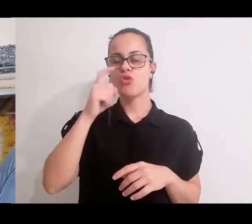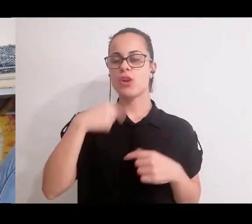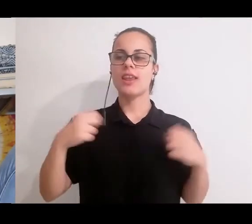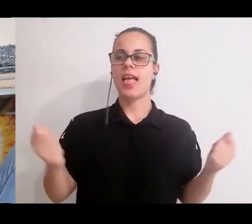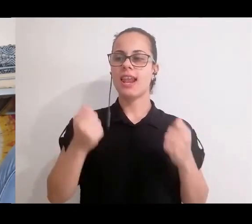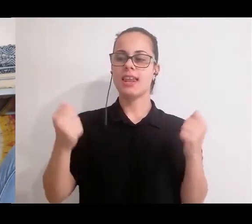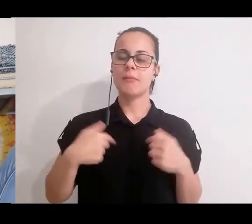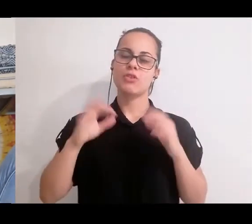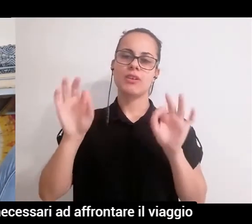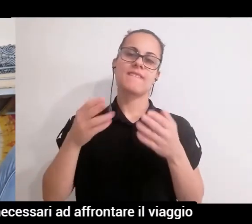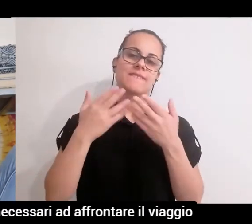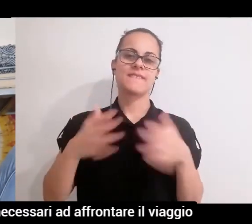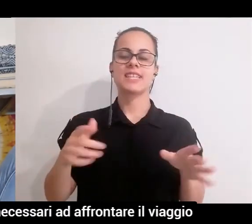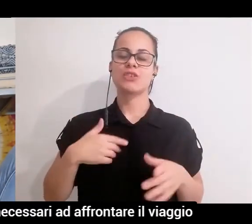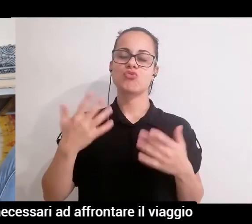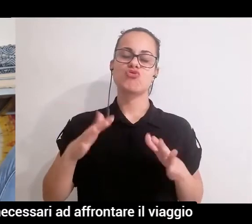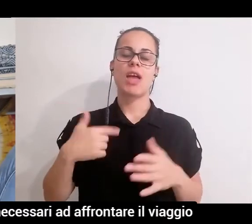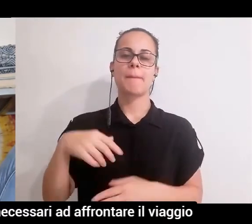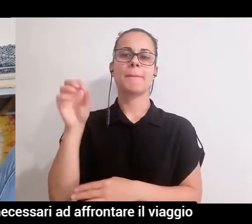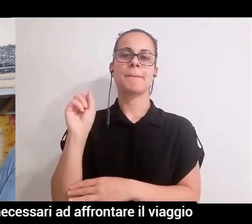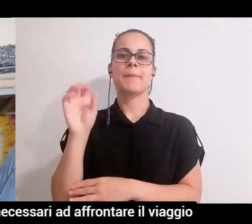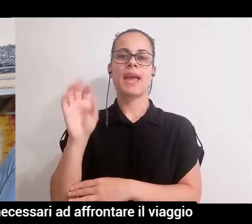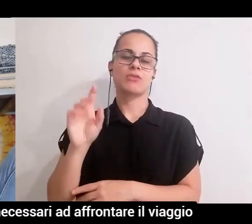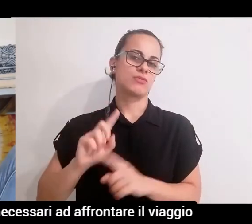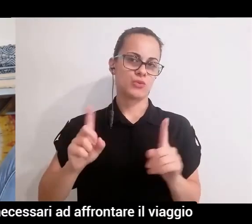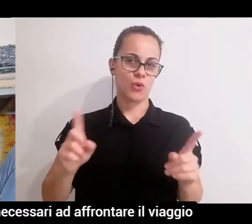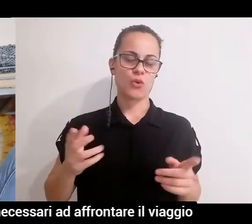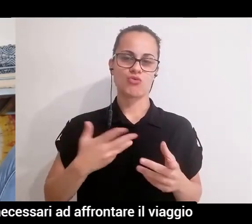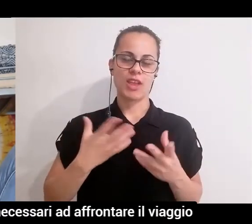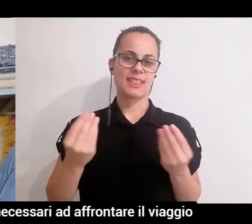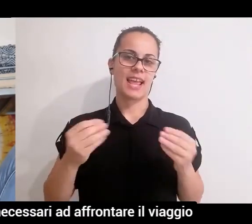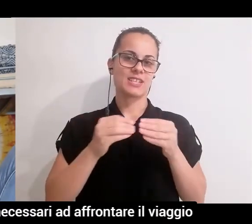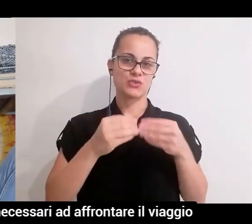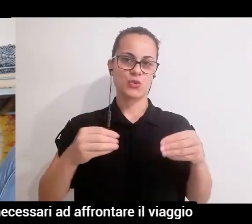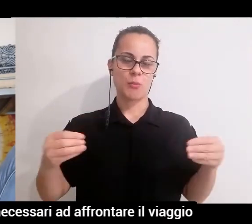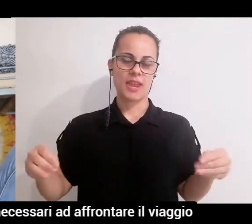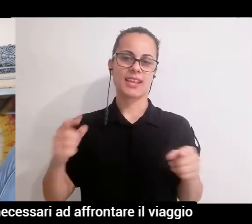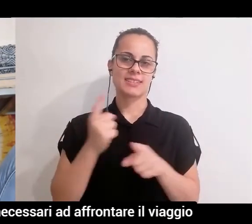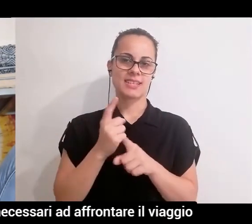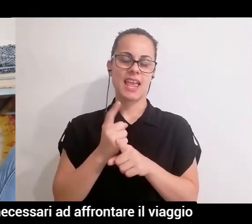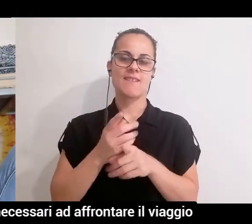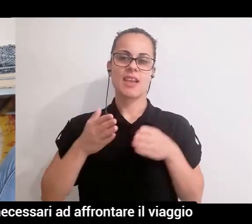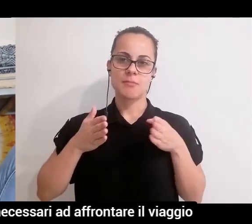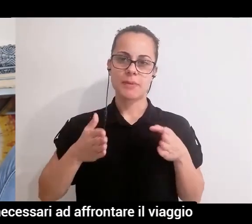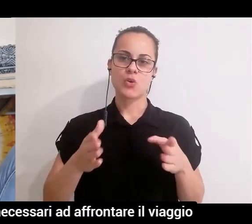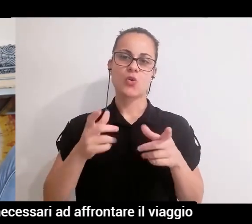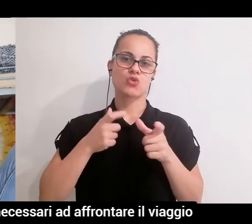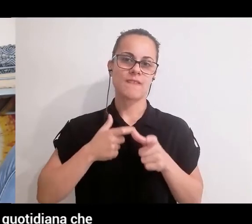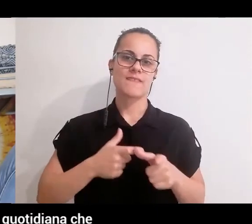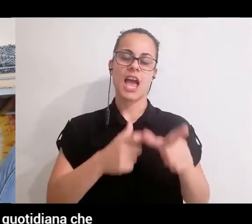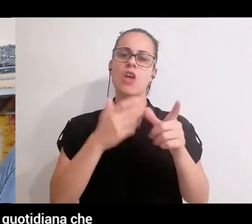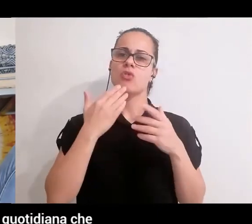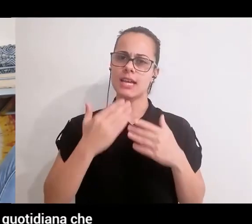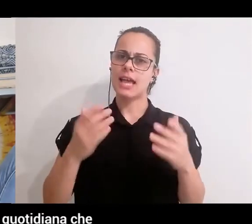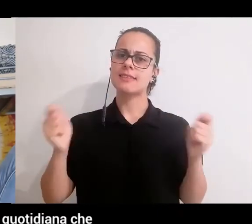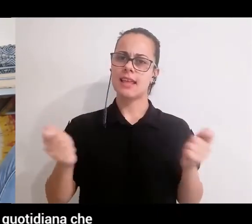basta no in due giorni noi riceviamo gli strumenti necessari ad affrontare il viaggio con la pratica del